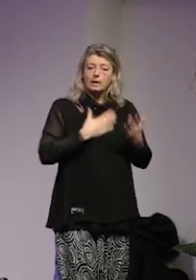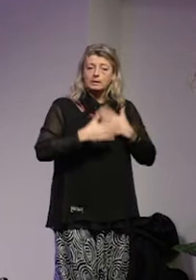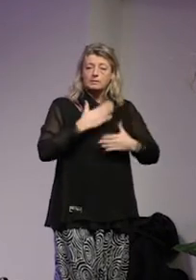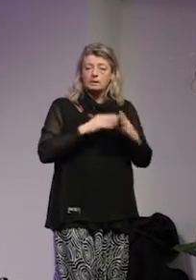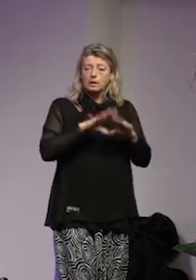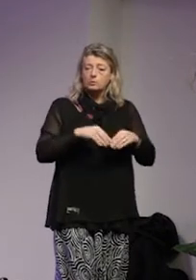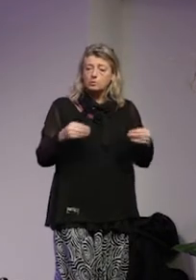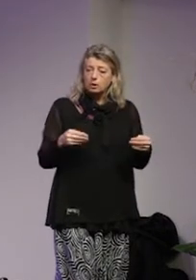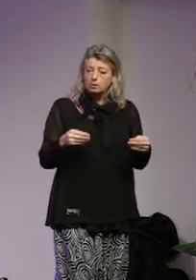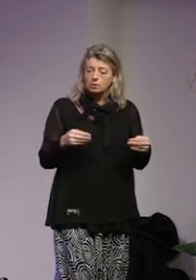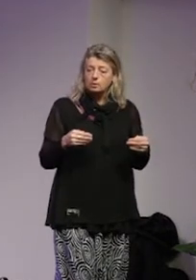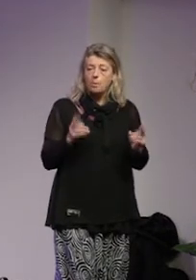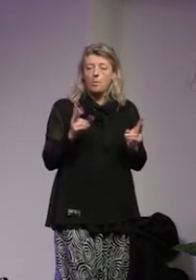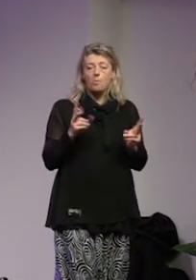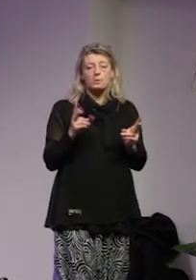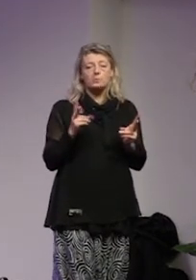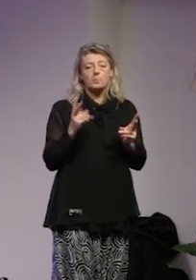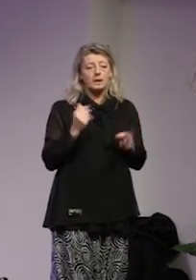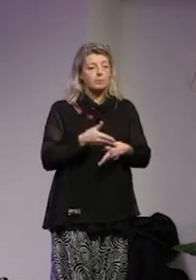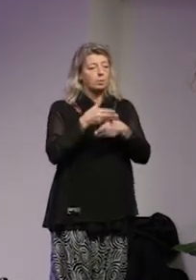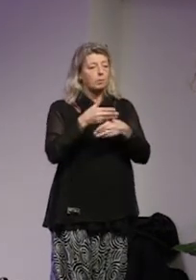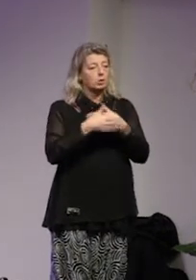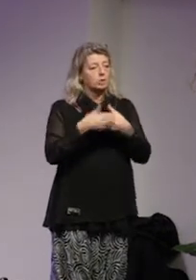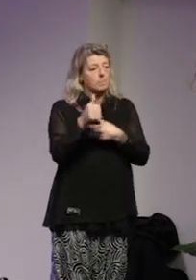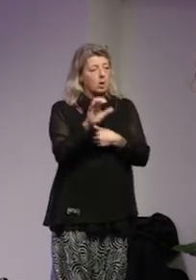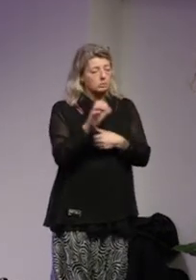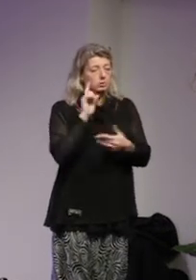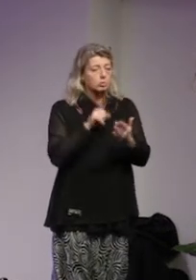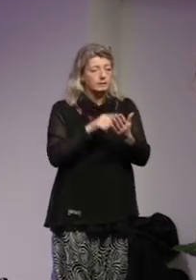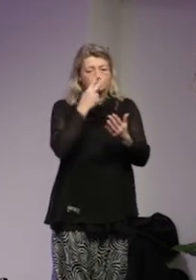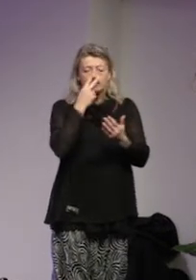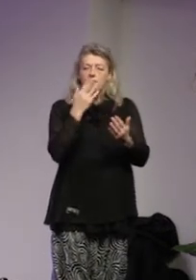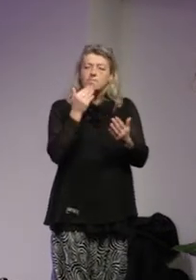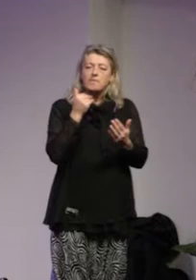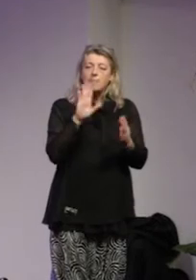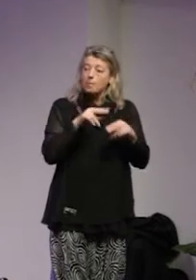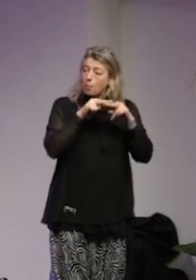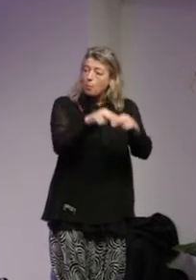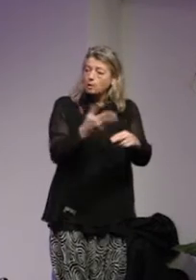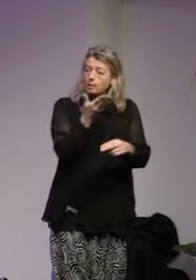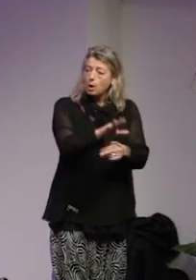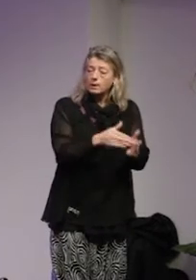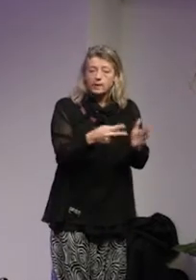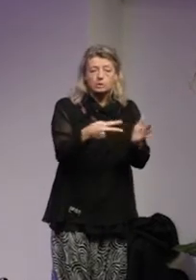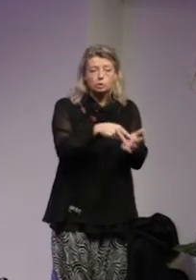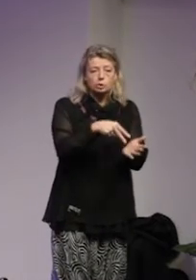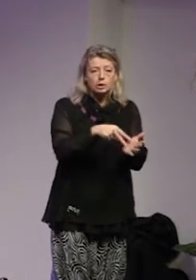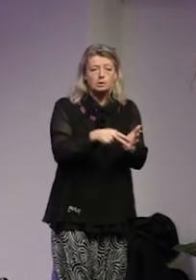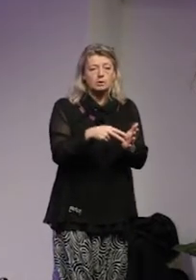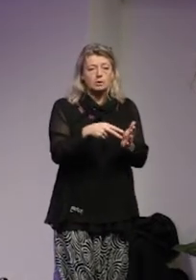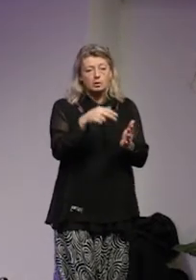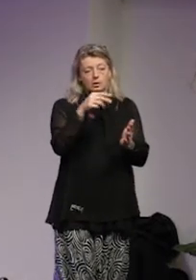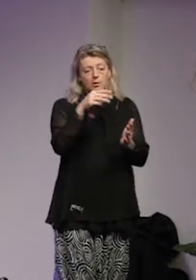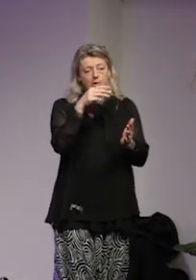resultat man kan också ta och bygga upp databaser för att titta på vilka är det som har åkt ner till Syrien Irak